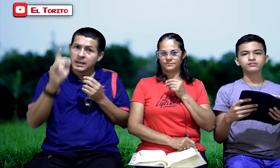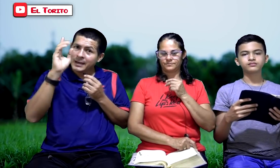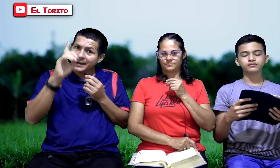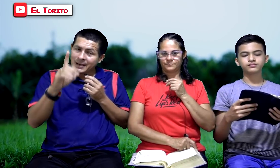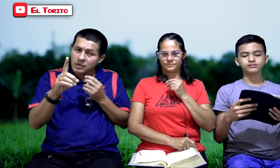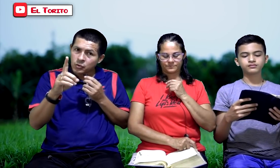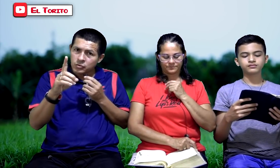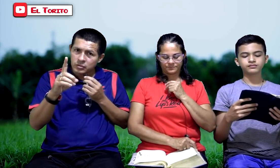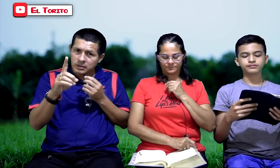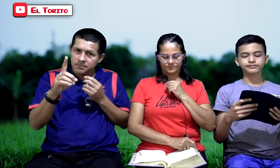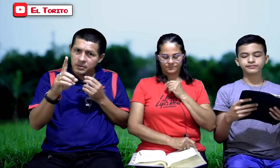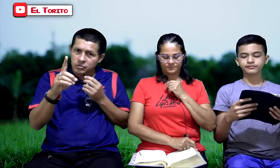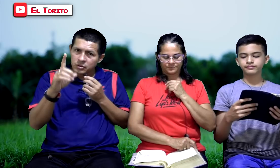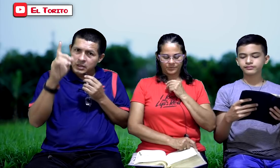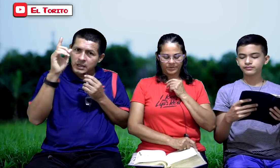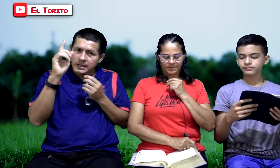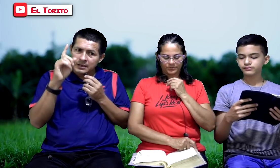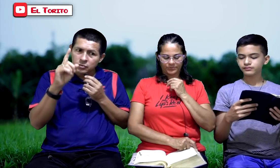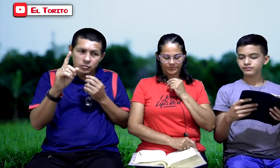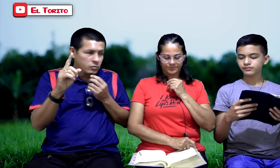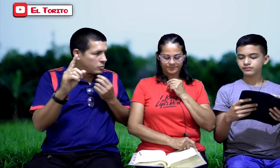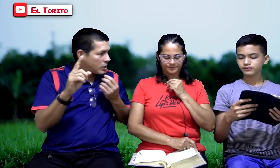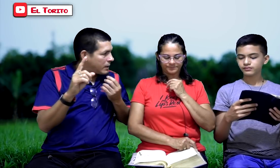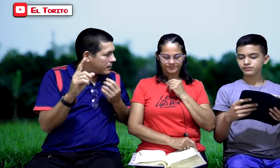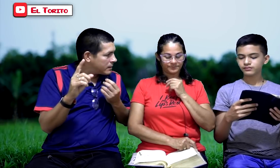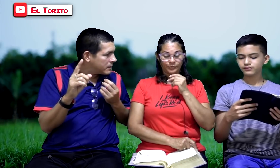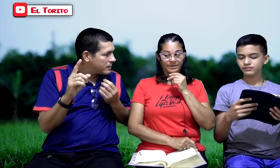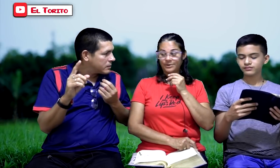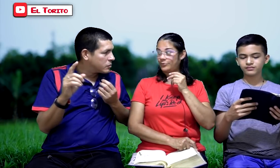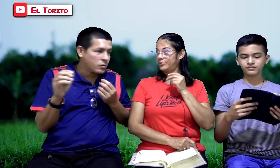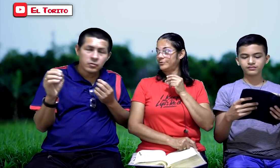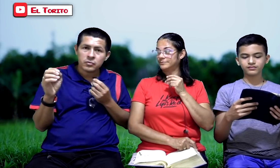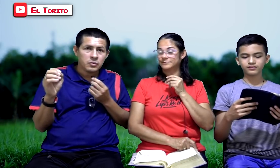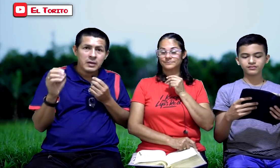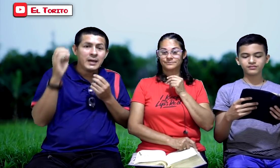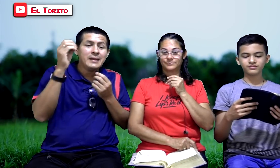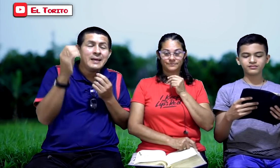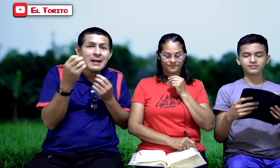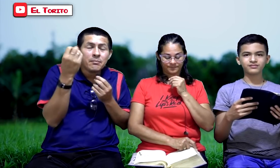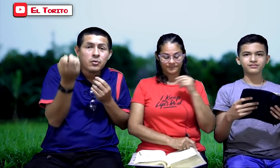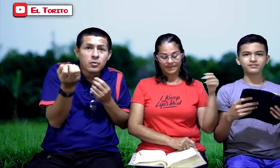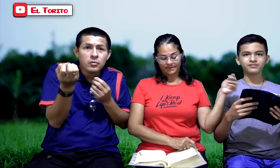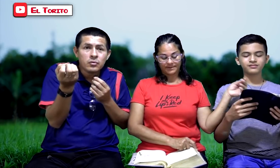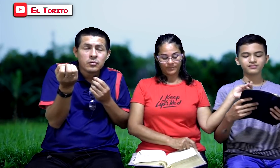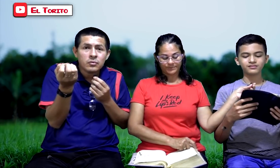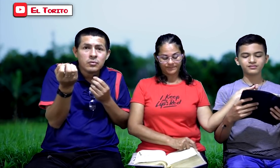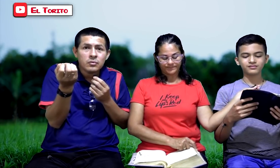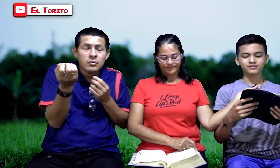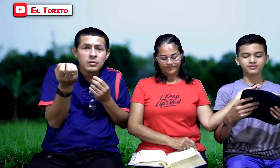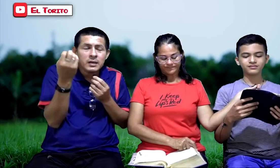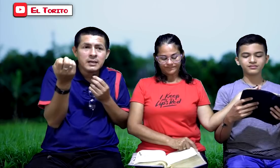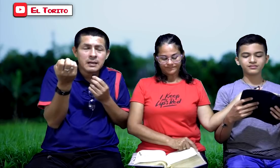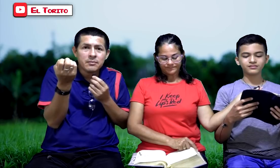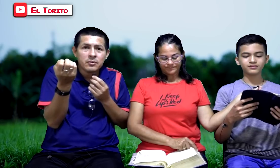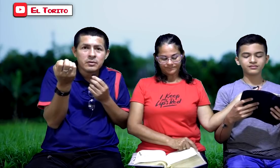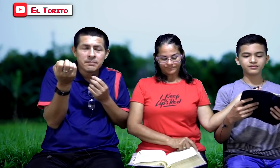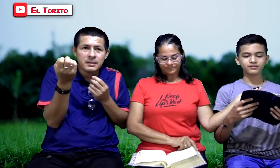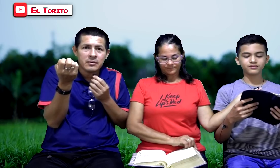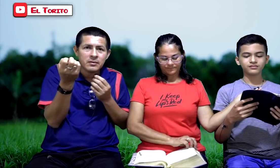en algunos, repito. No en el odio, ¿no? ¿Ah? No en el odio. en el amor, en el amor, repítelo,